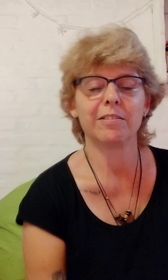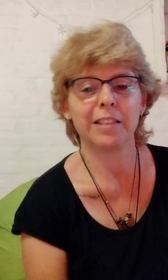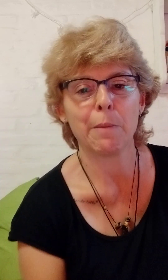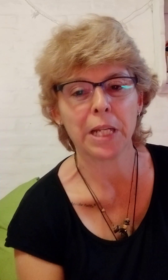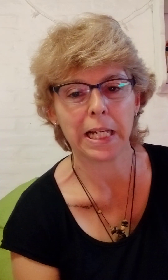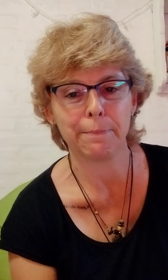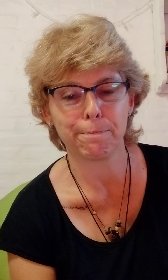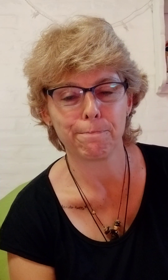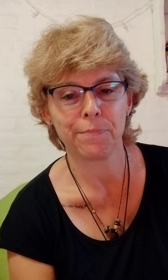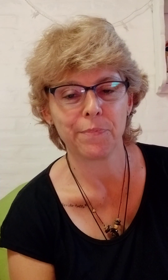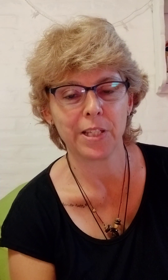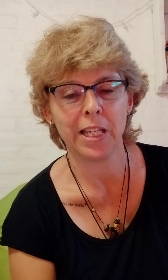La mezcla.